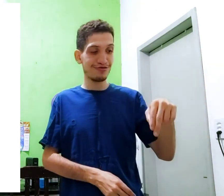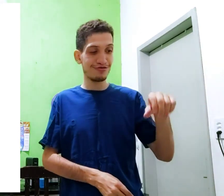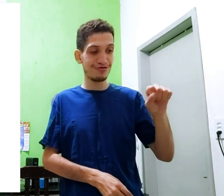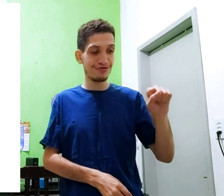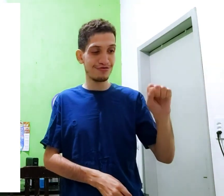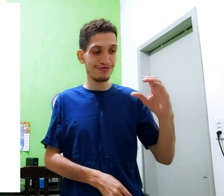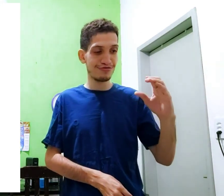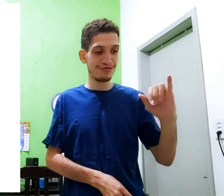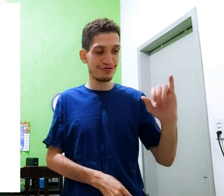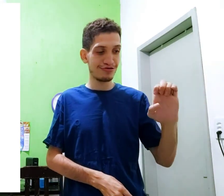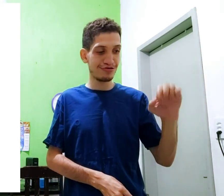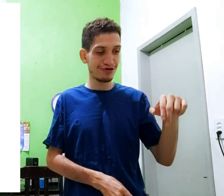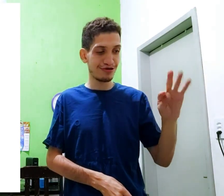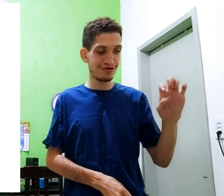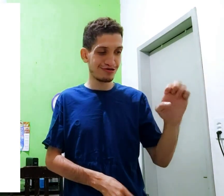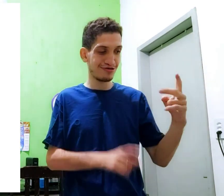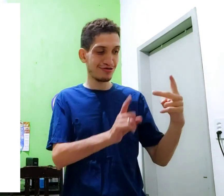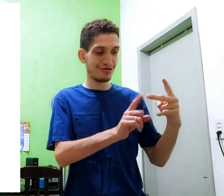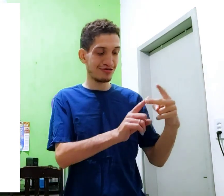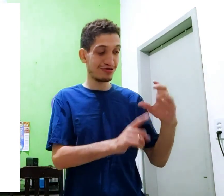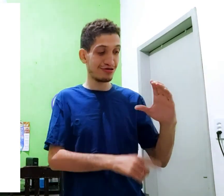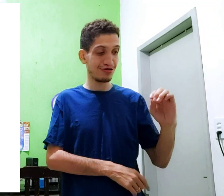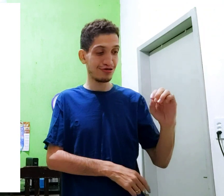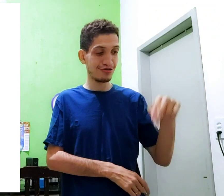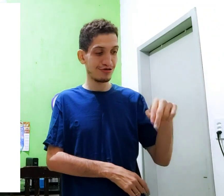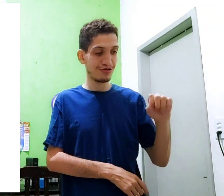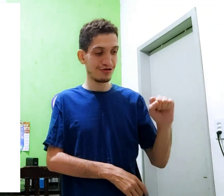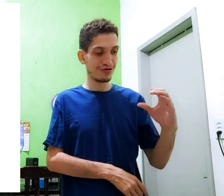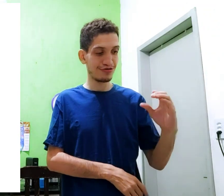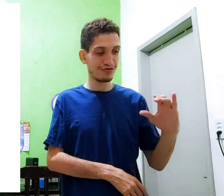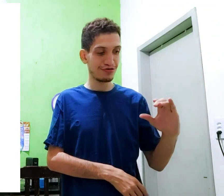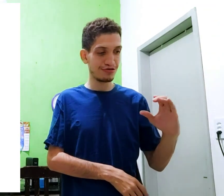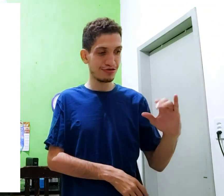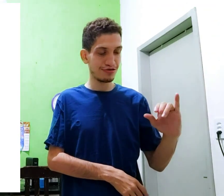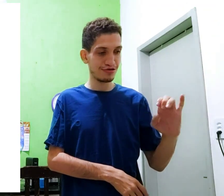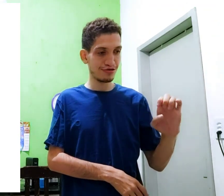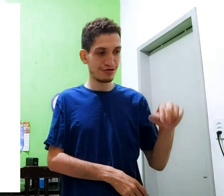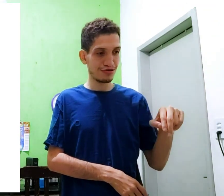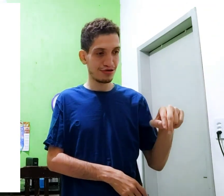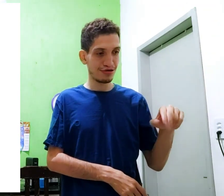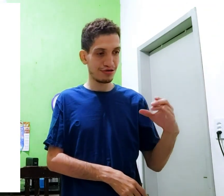primeiro com consciência ou consciência